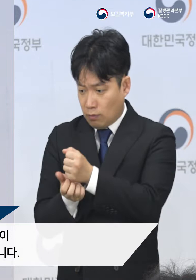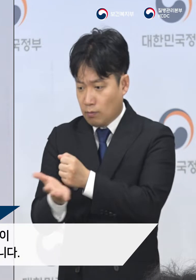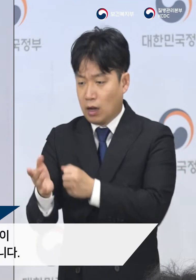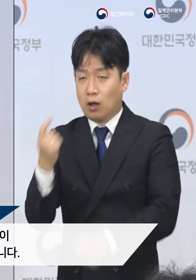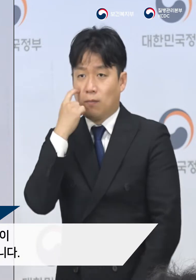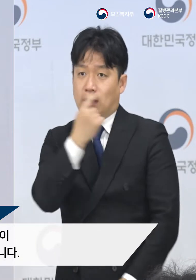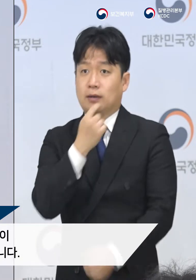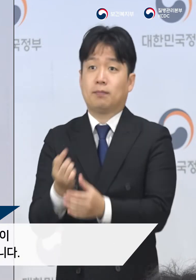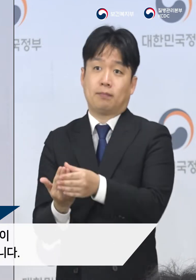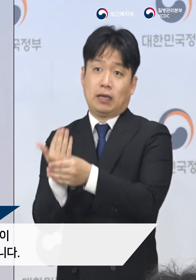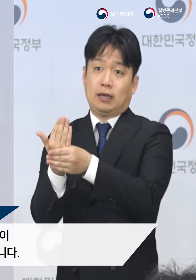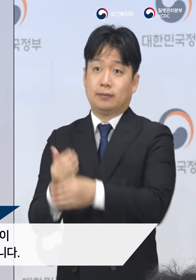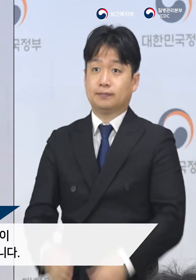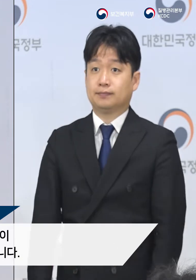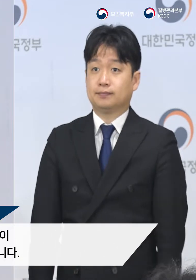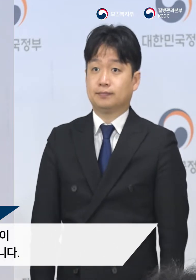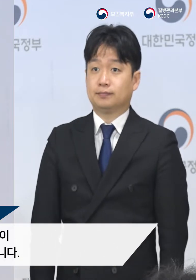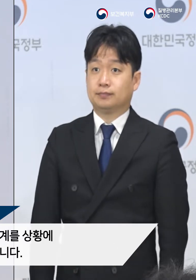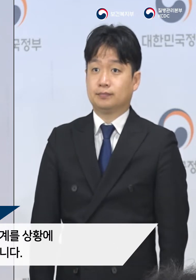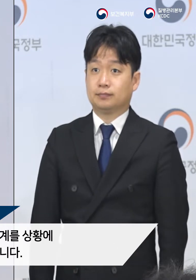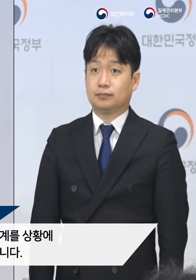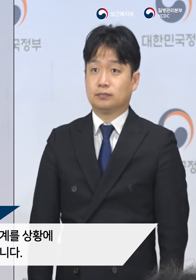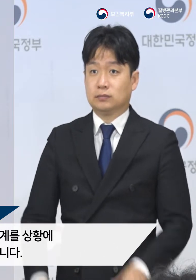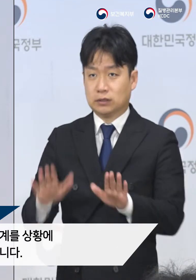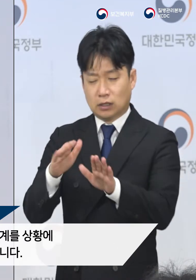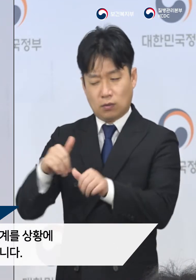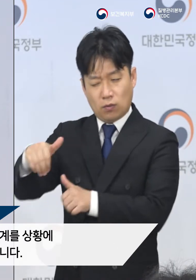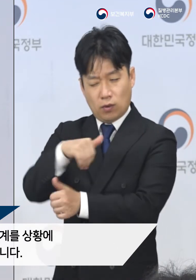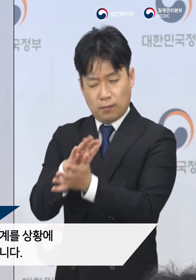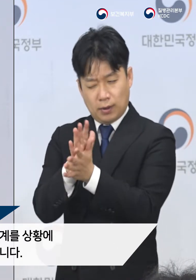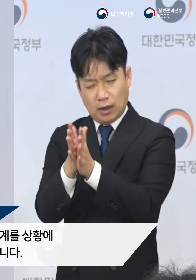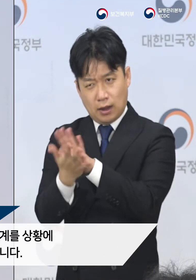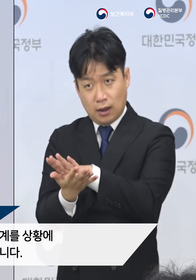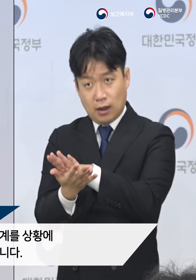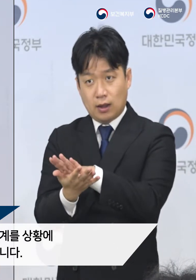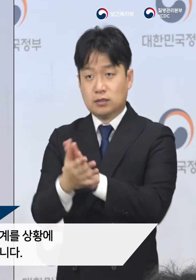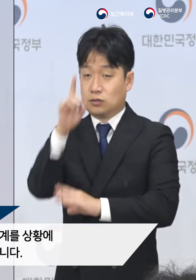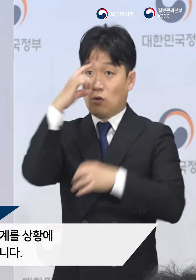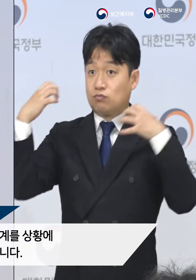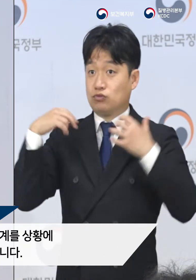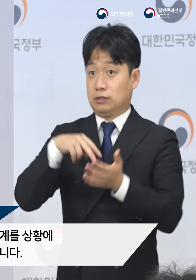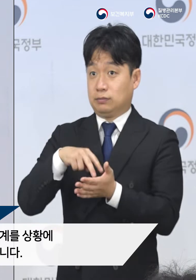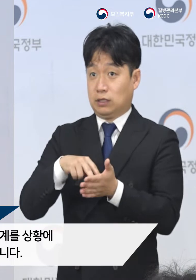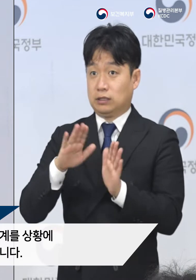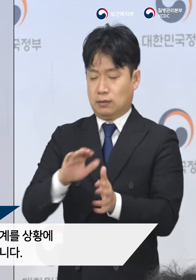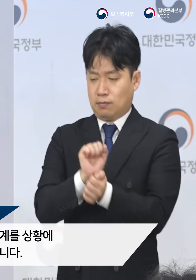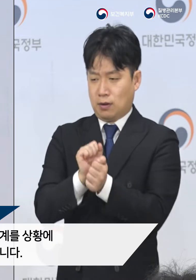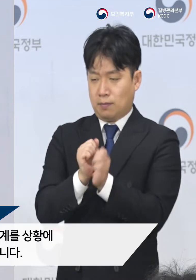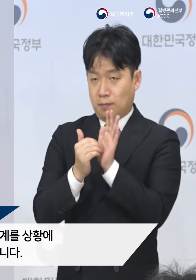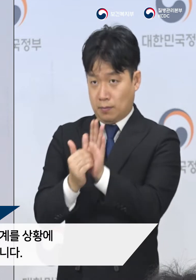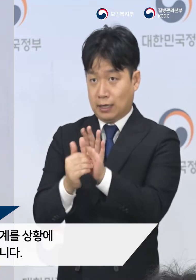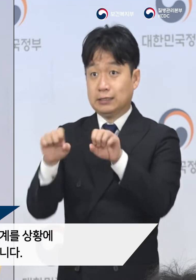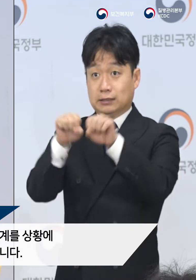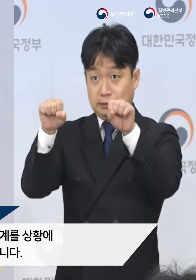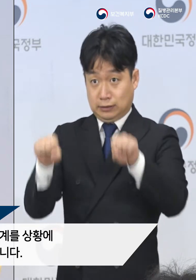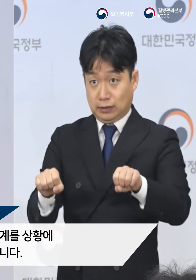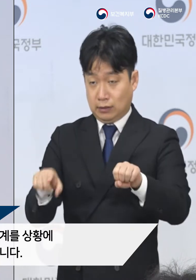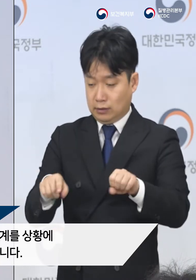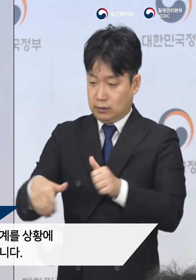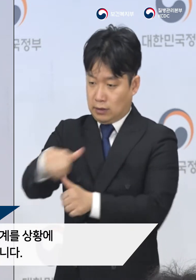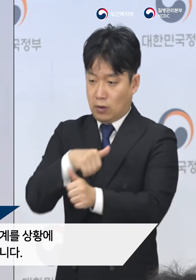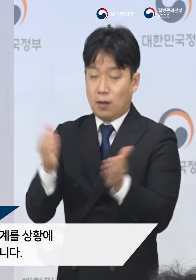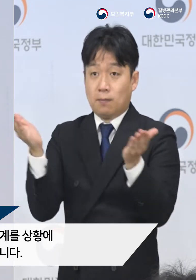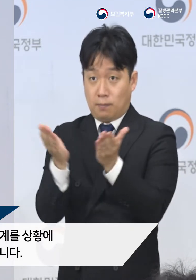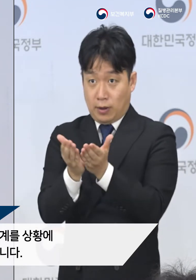나타나고 있습니다. 이러한 국면 변화를 고려하여 정부는 현재의 방역체계를 상황에